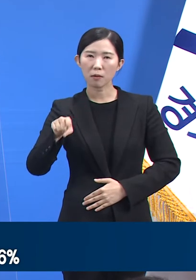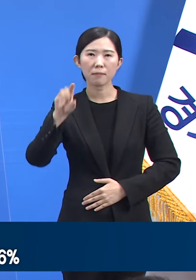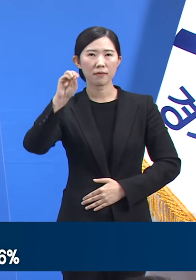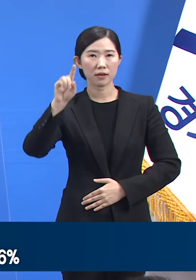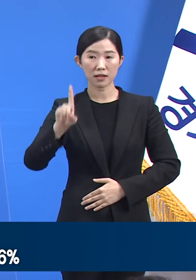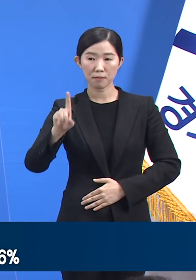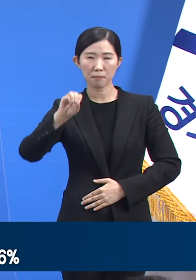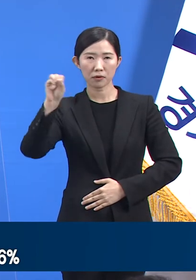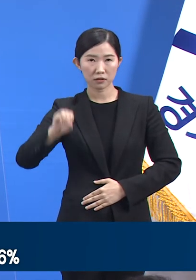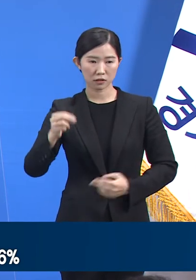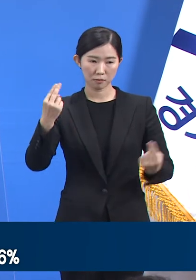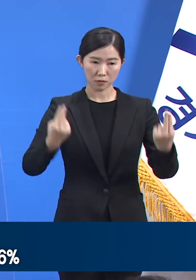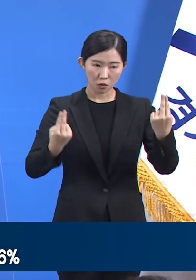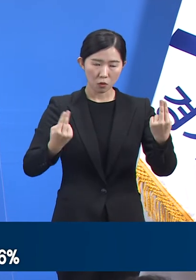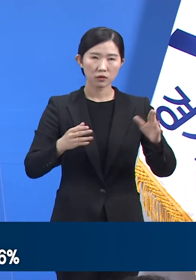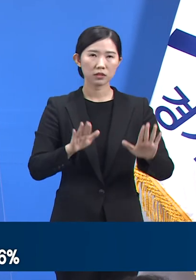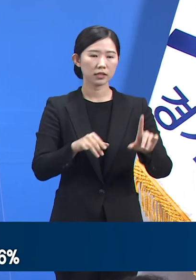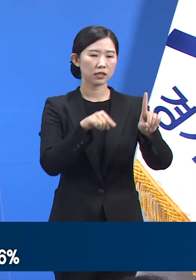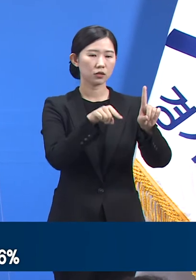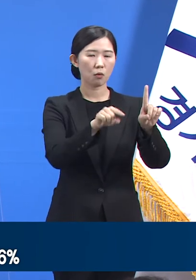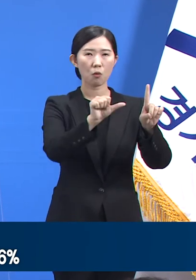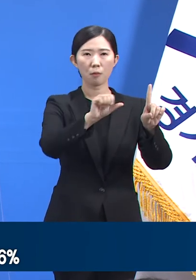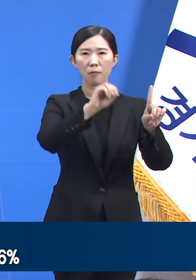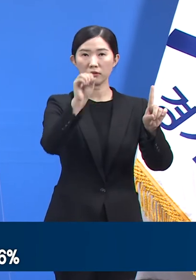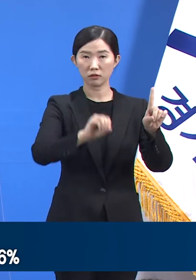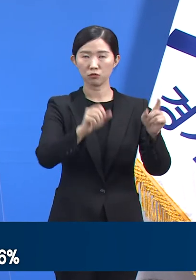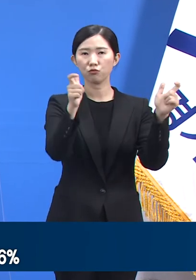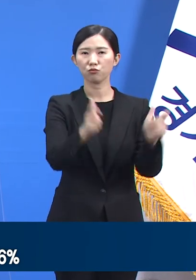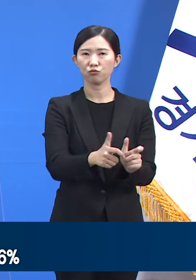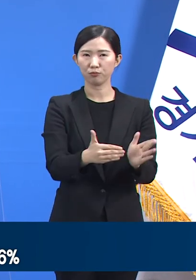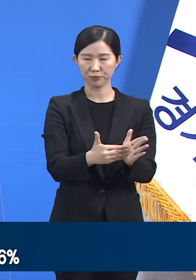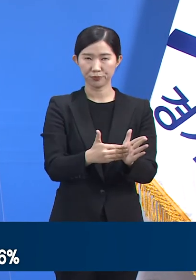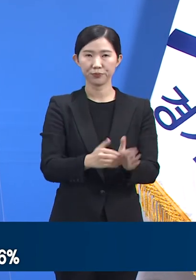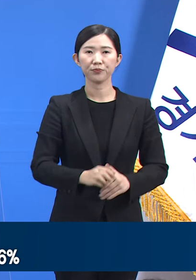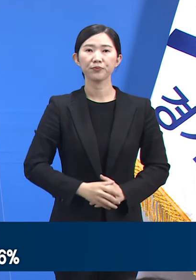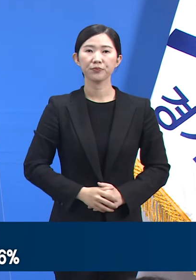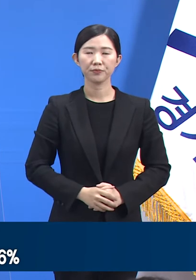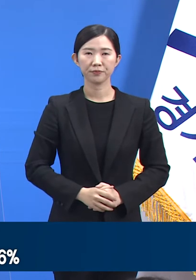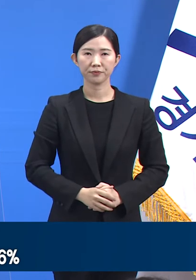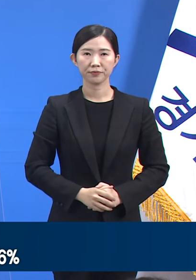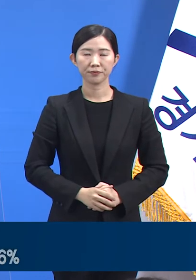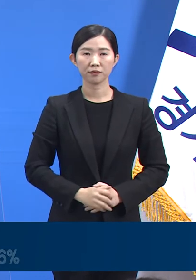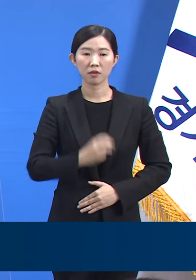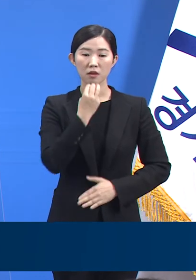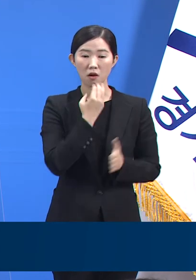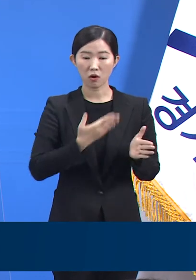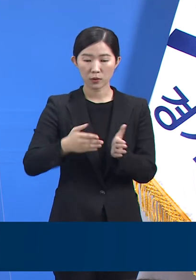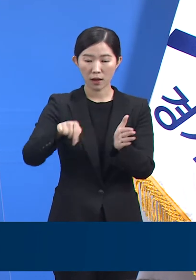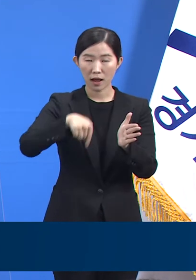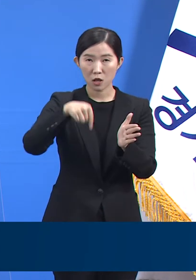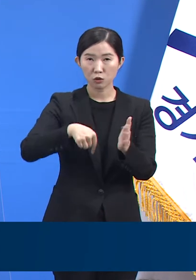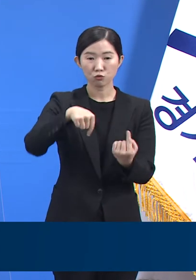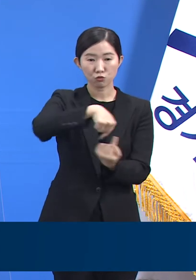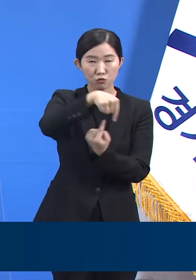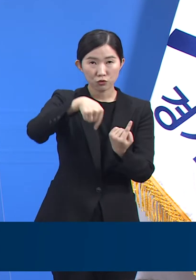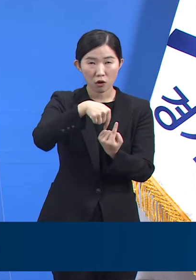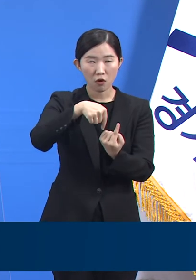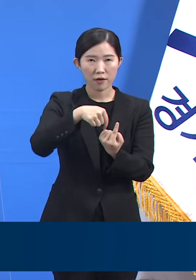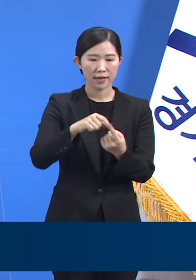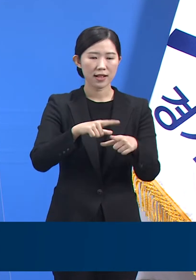것 대비 1.5%포인트 감소했습니다. 도가 운영하는 총 8개의